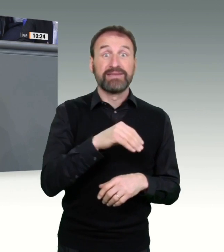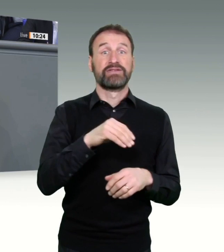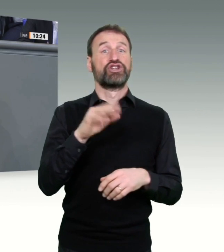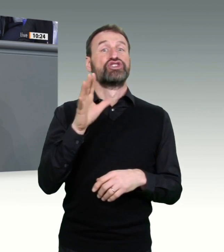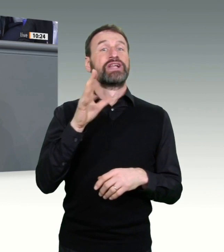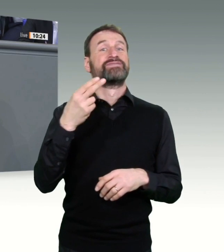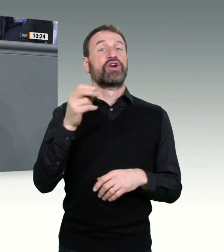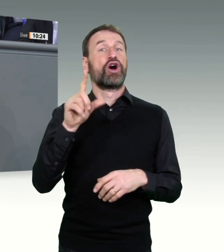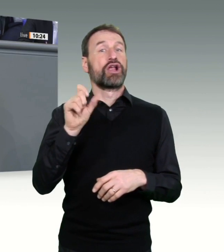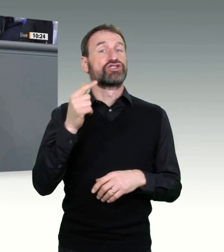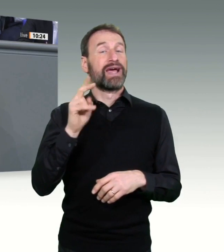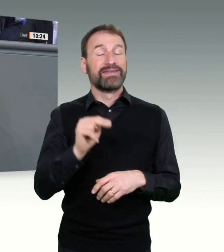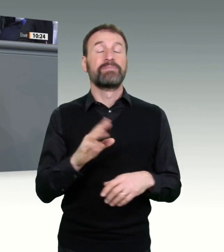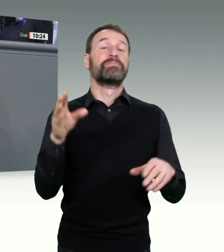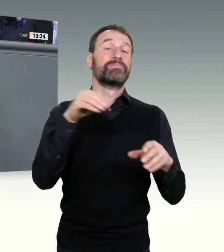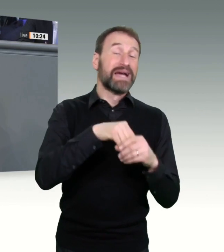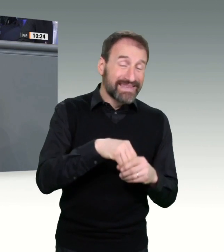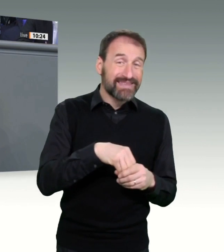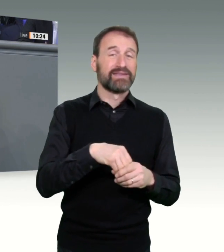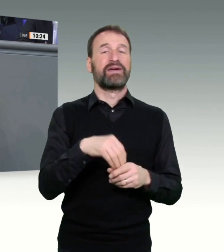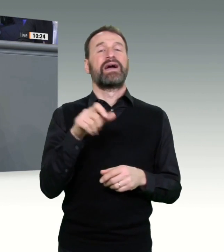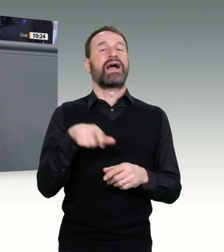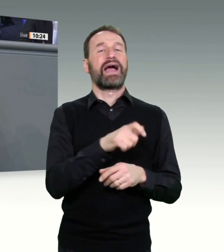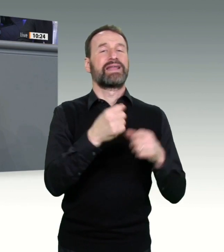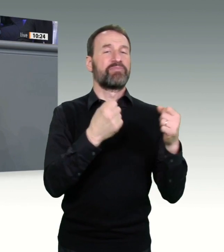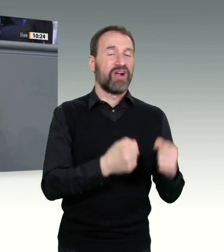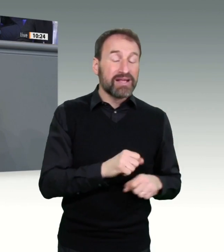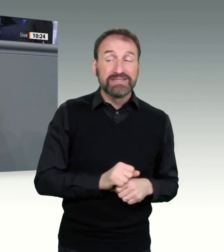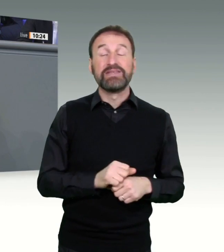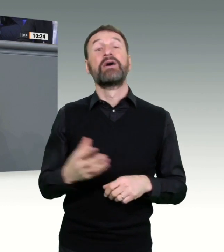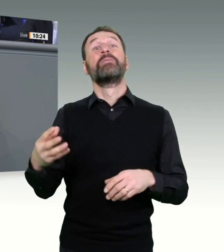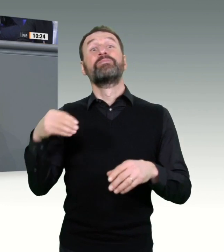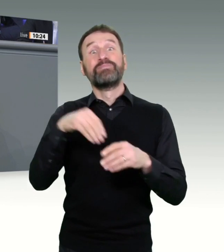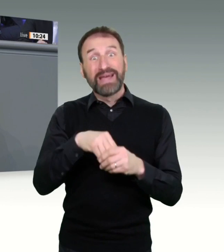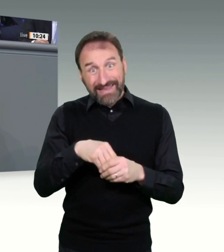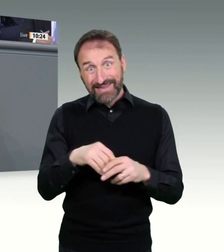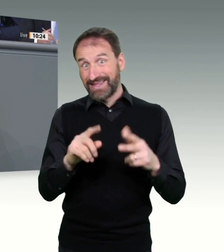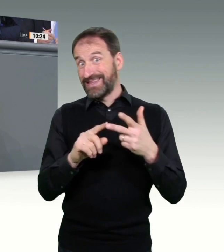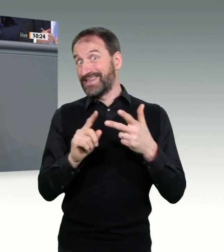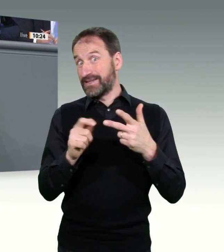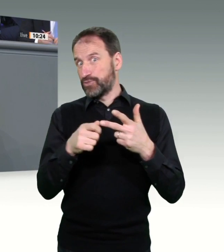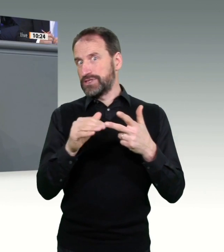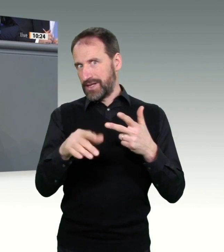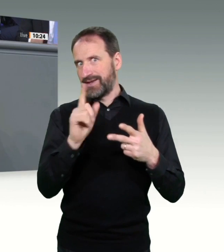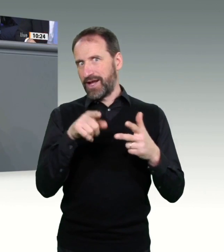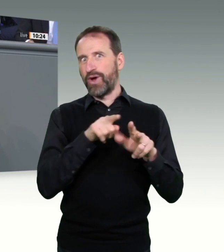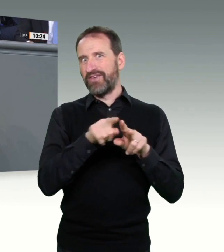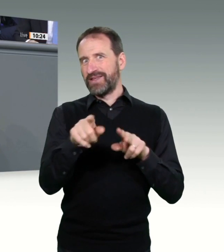einschließlich auch dem dritten Bundesland, in dem die FDP an der Regierung beteiligt ist, Nordrhein-Westfalen. Dieser Beschluss